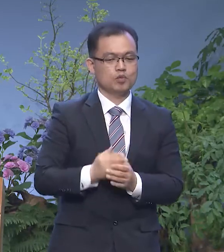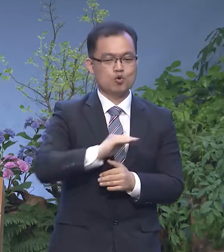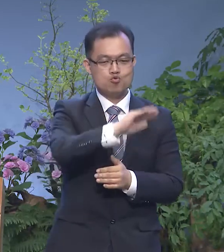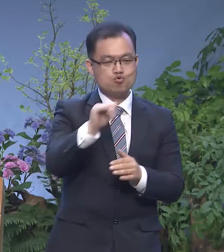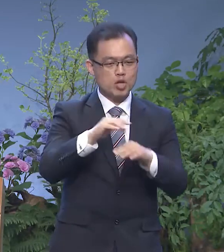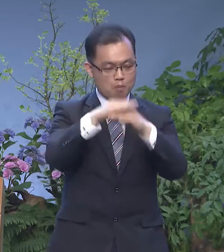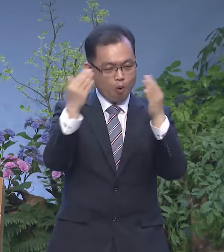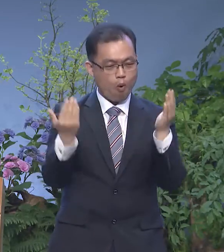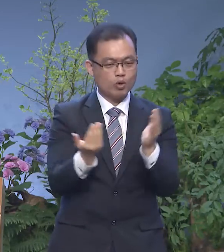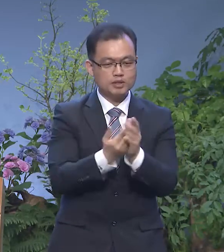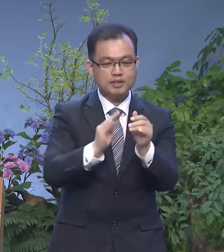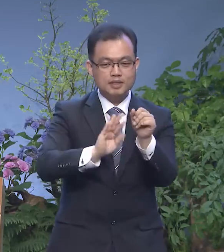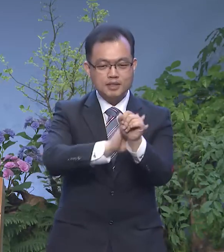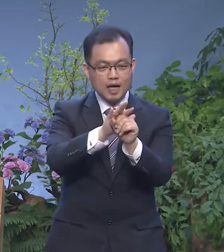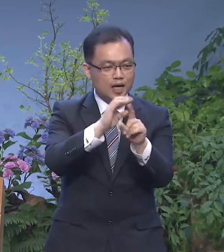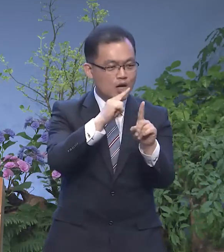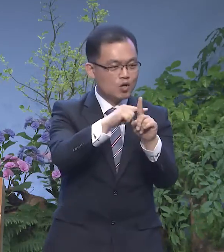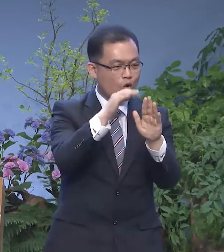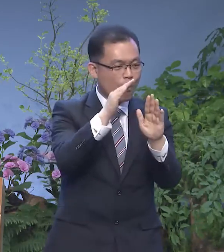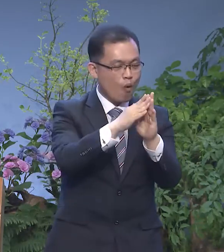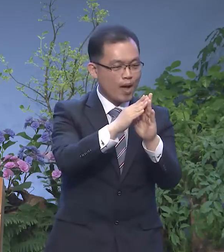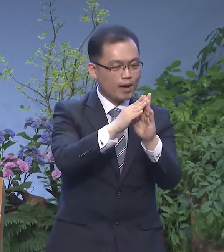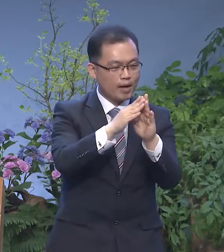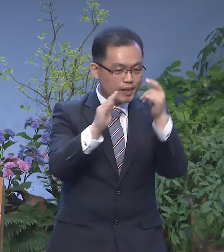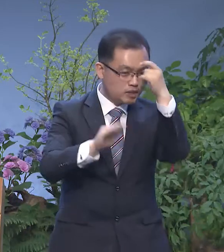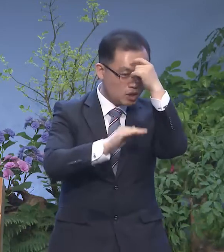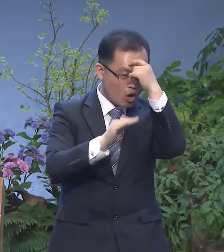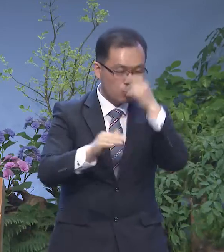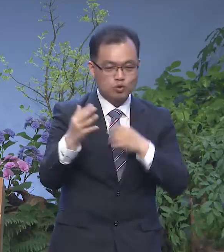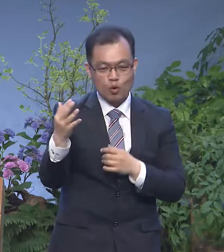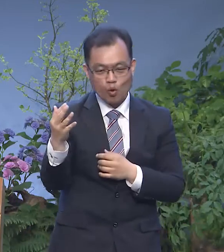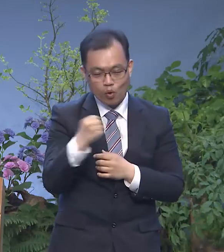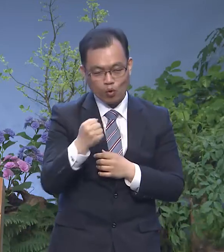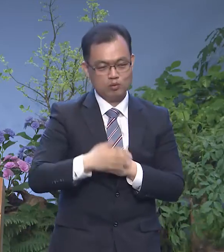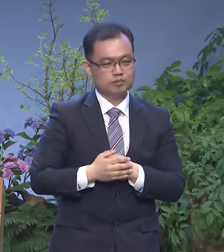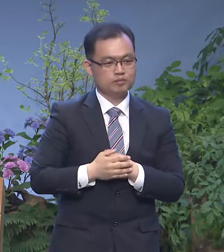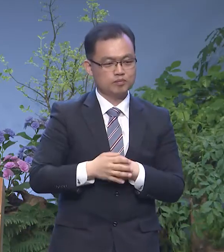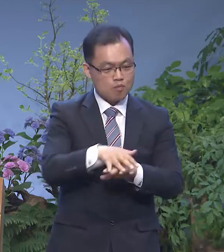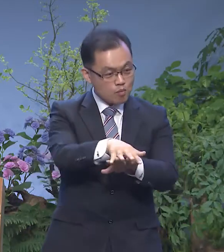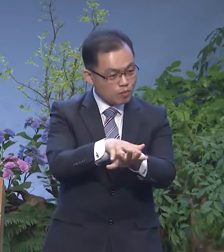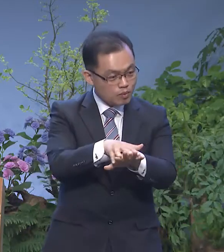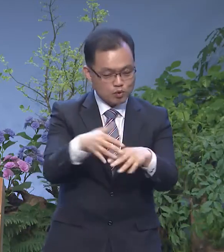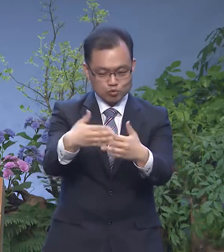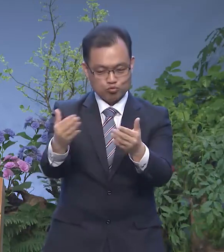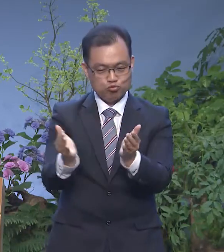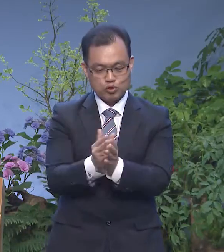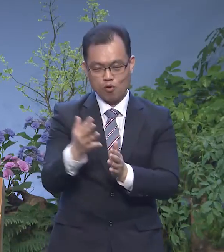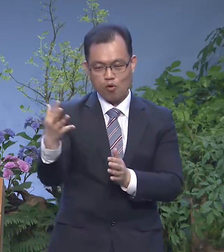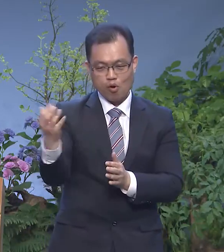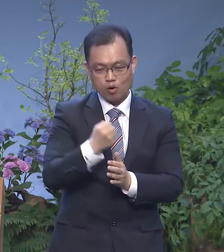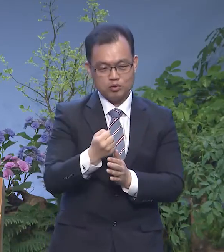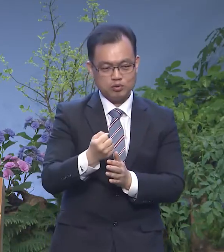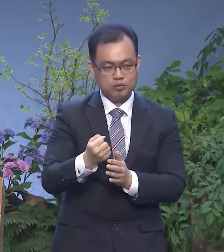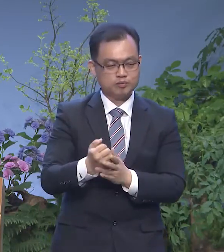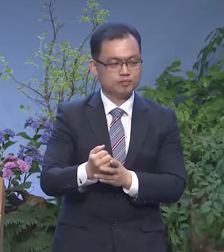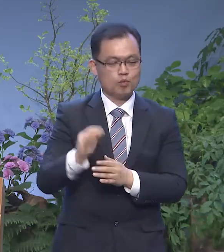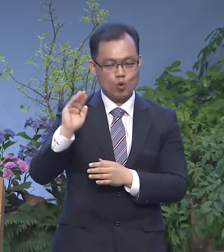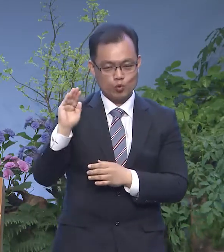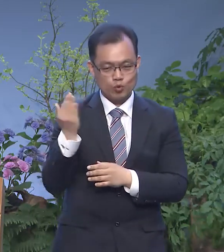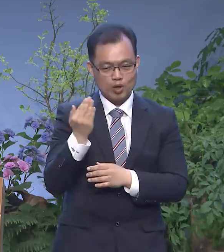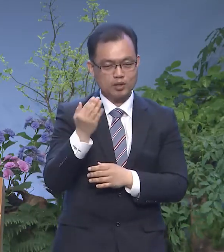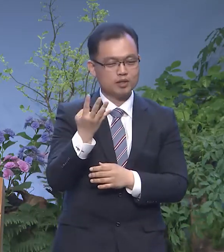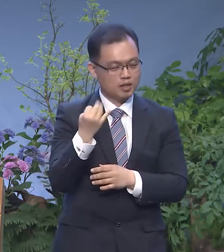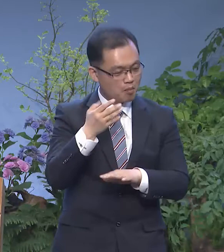모든 사랑의 교회 한 성도로 구성원으로 이루어질 수 있도록 받아들였다는 것이 얼마나 감사한지